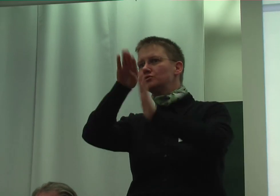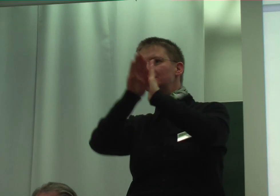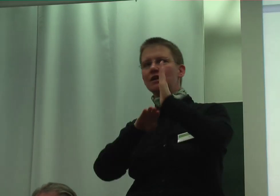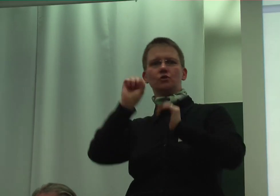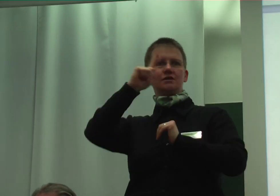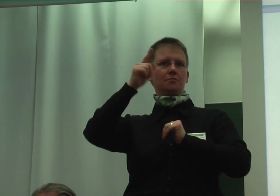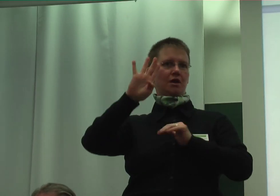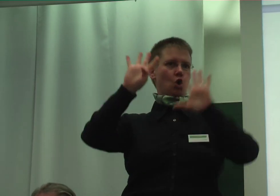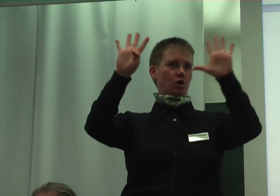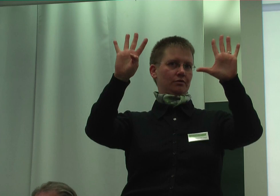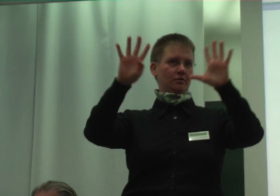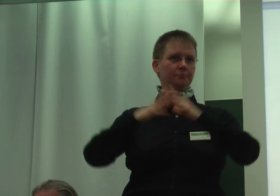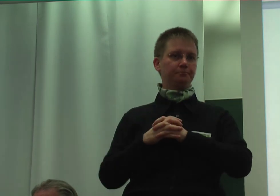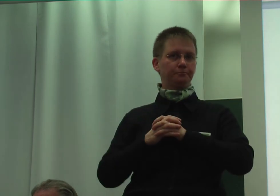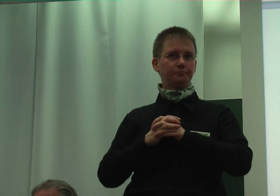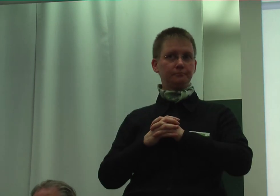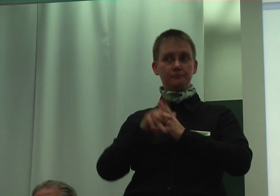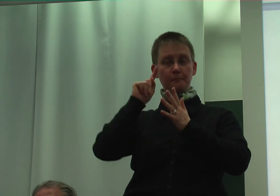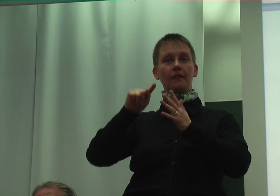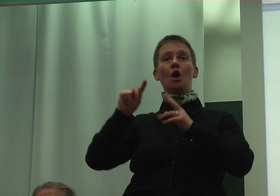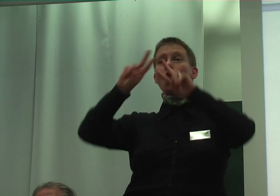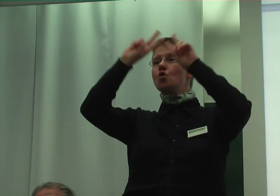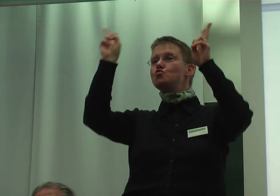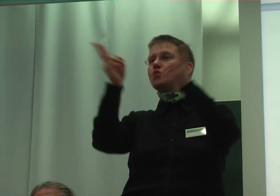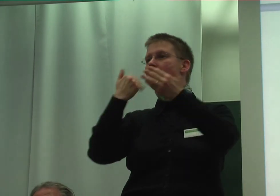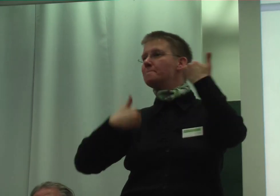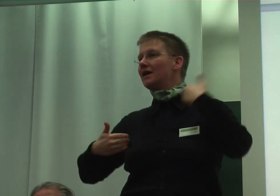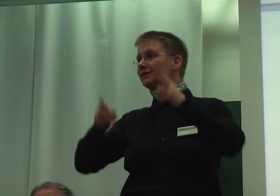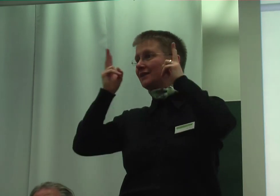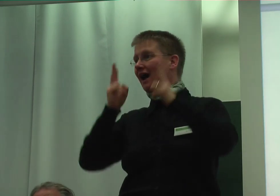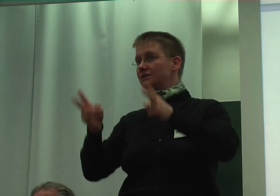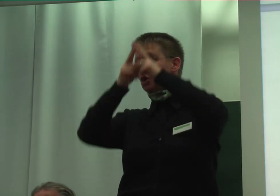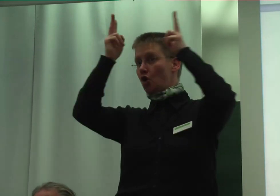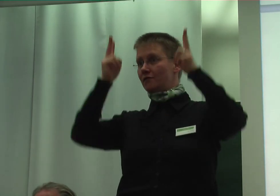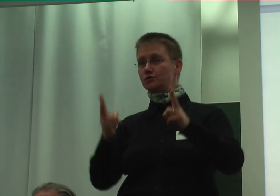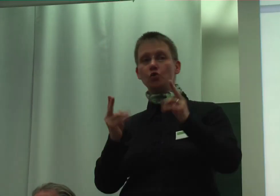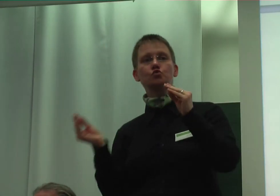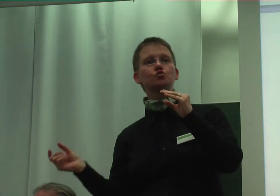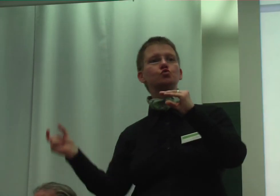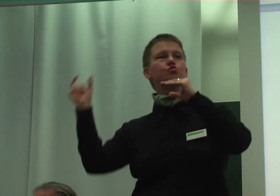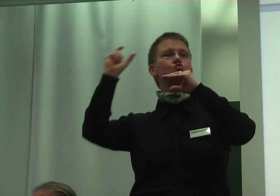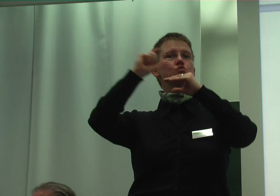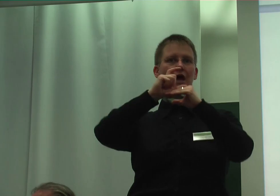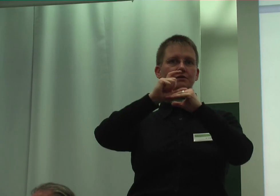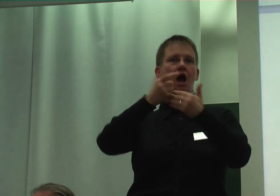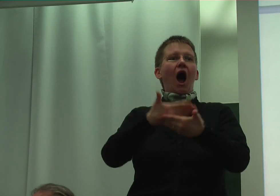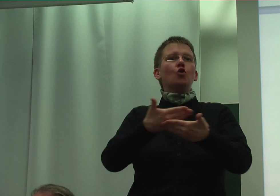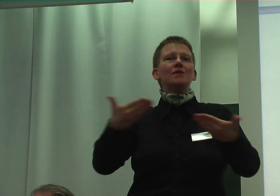Die UN-Behindernrechtskonvention kann dann zusätzlich als Applikationshilfe genutzt werden.